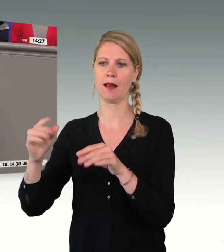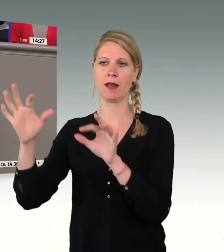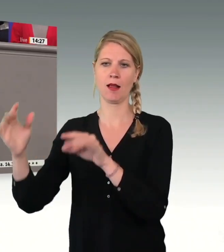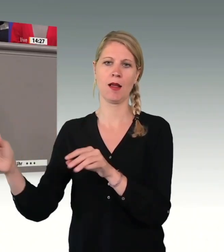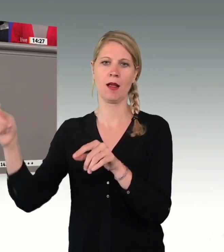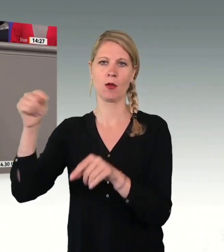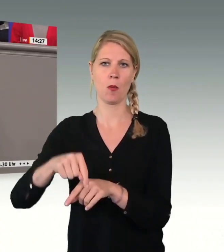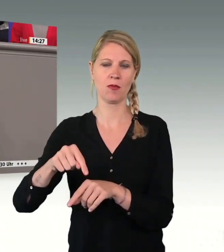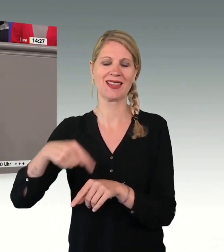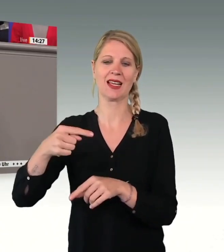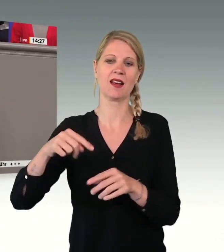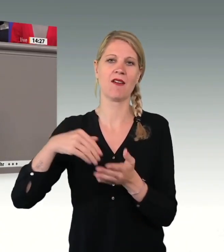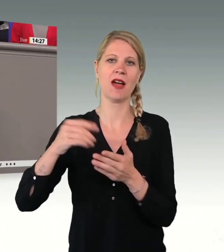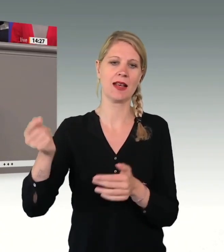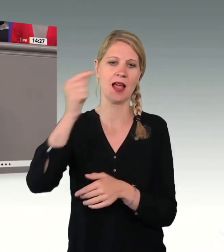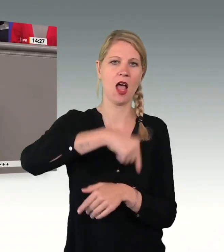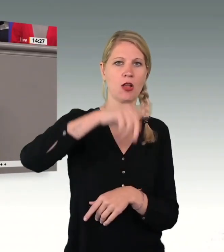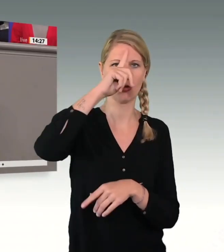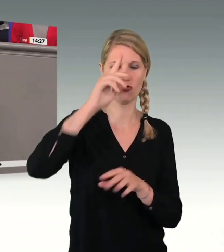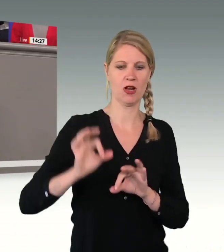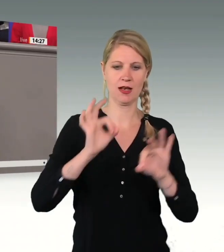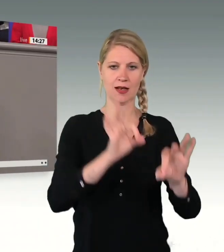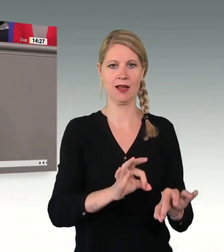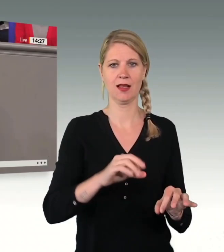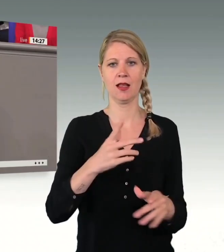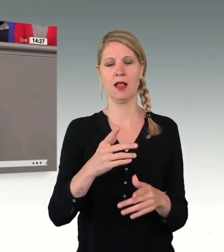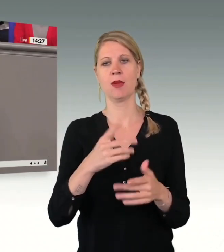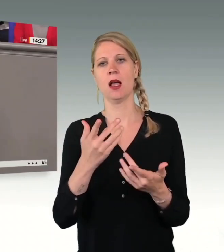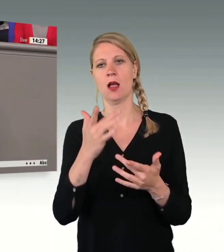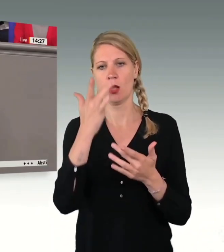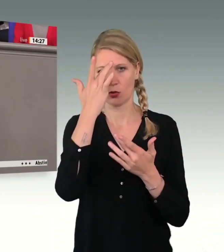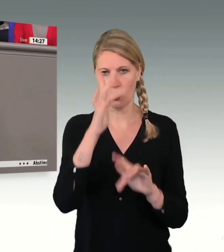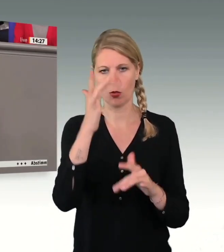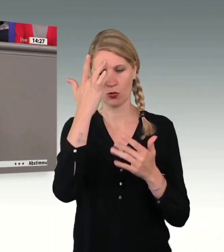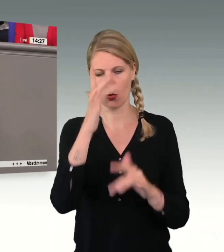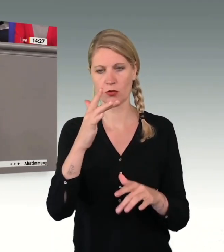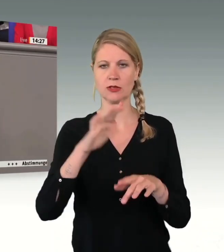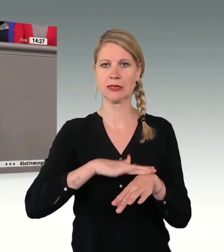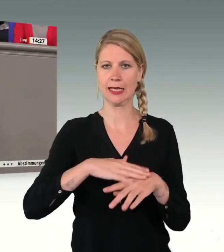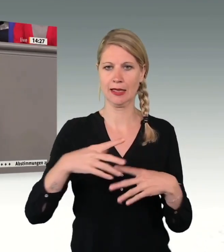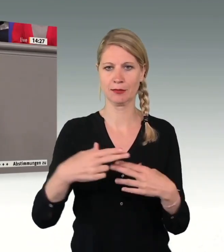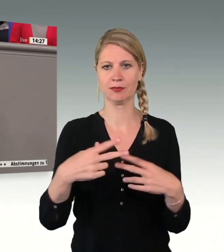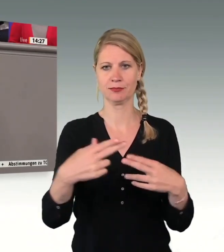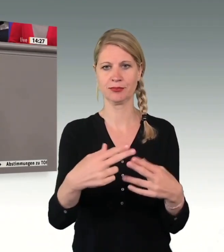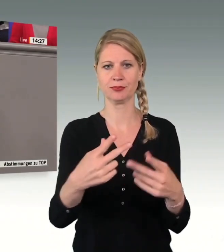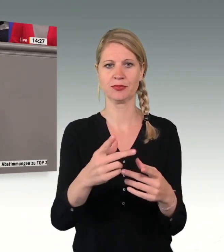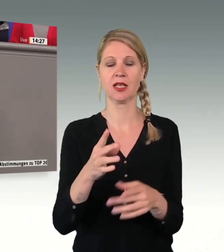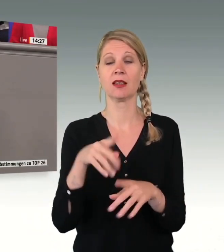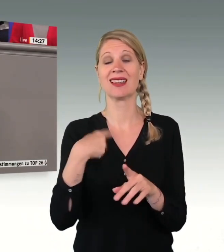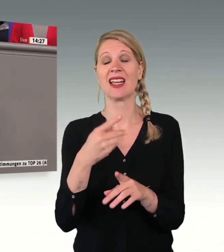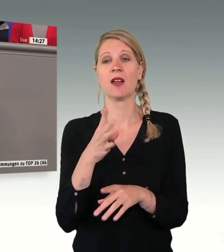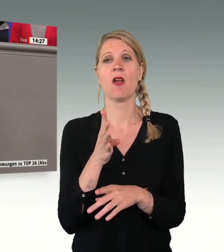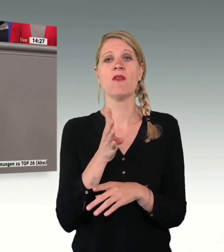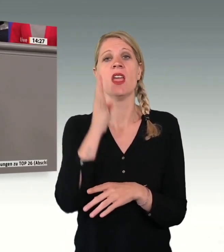Nach mehrmaliger Duldung und einer insgesamt vierjährigen Wartezeit hier in Deutschland sollten sie wieder nach Rumänien zurückgeführt